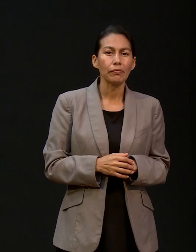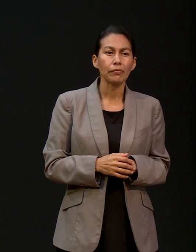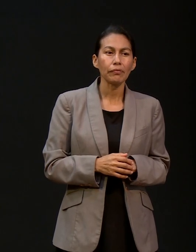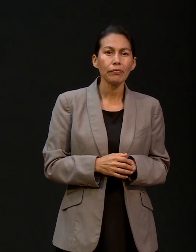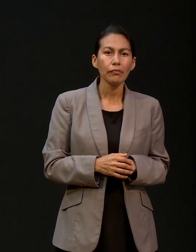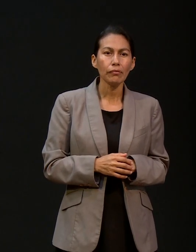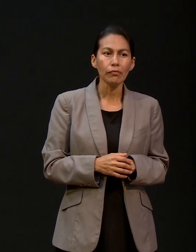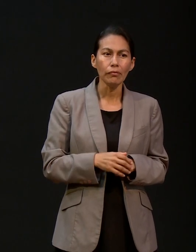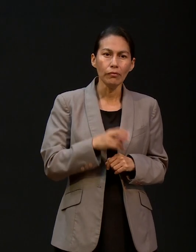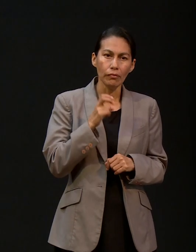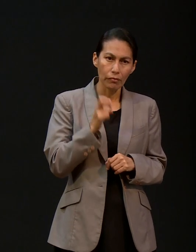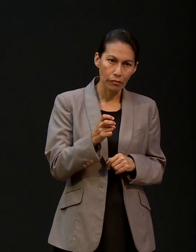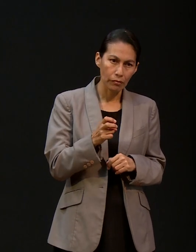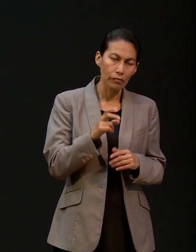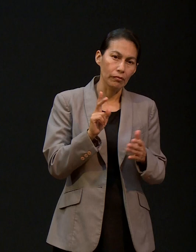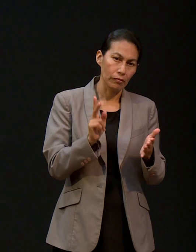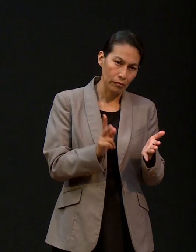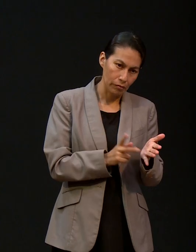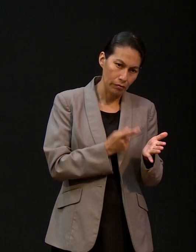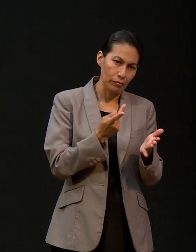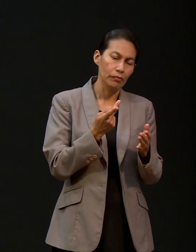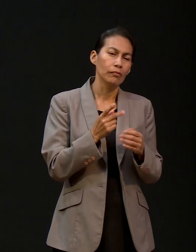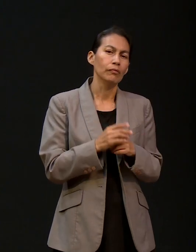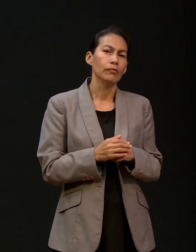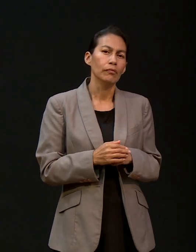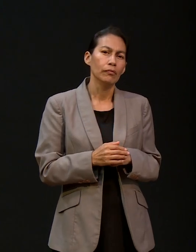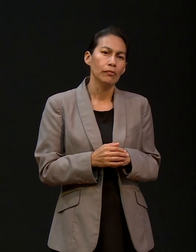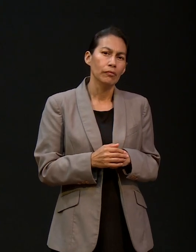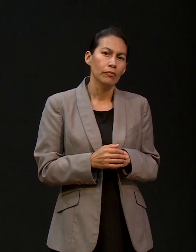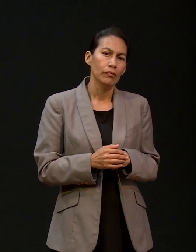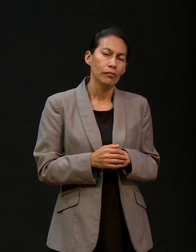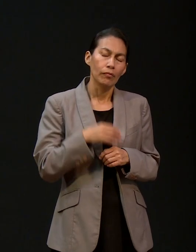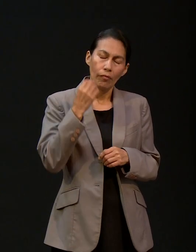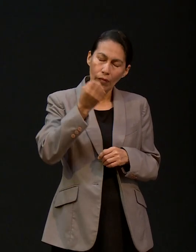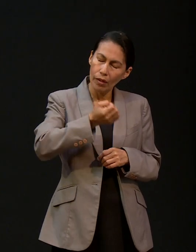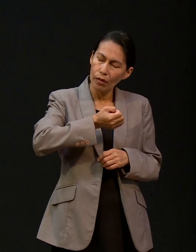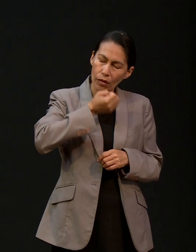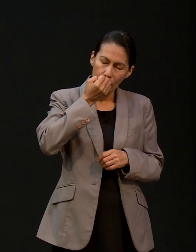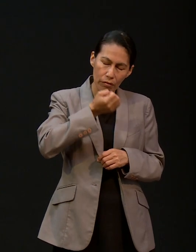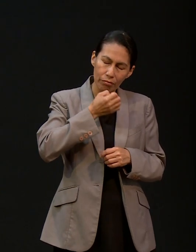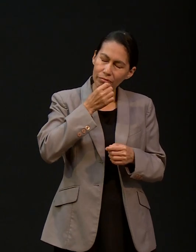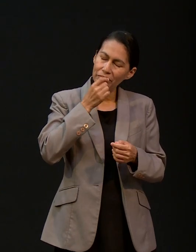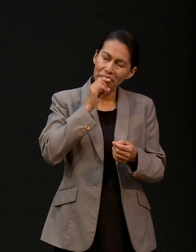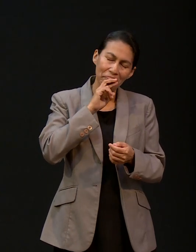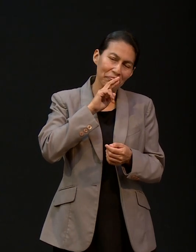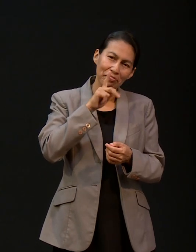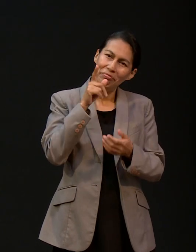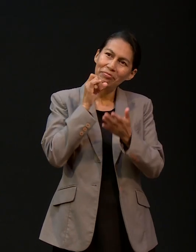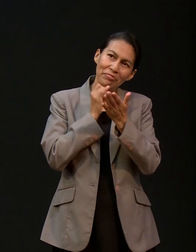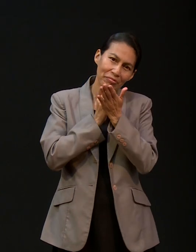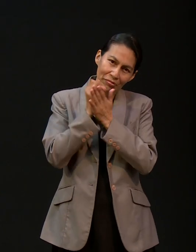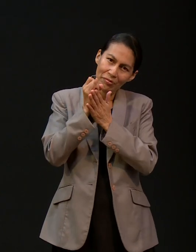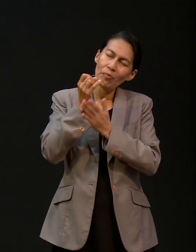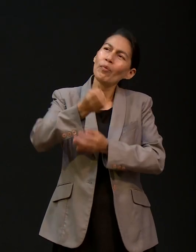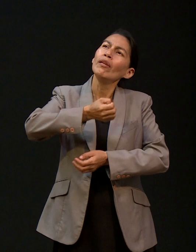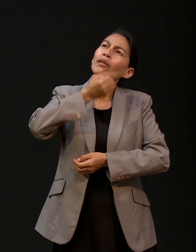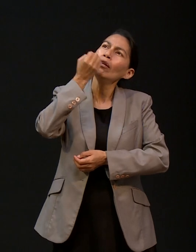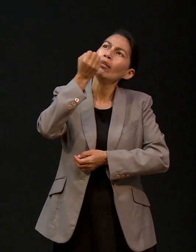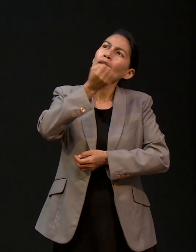nuevamente el camino, el recorrido, la oración. Sí. Pues no